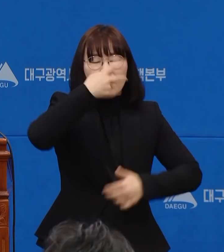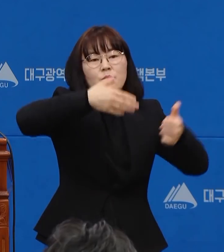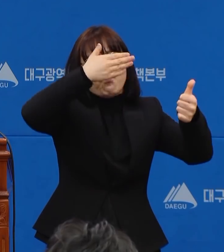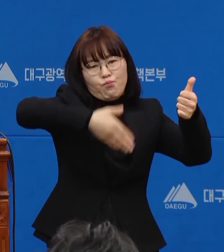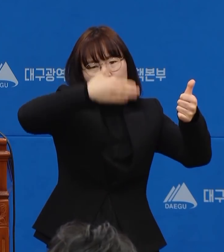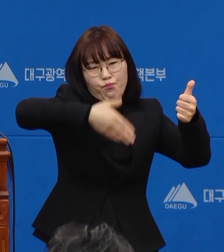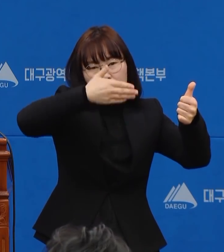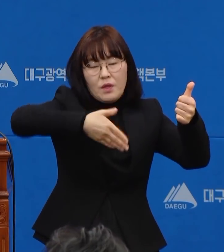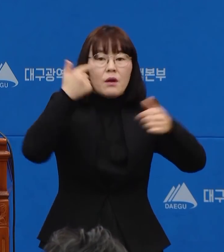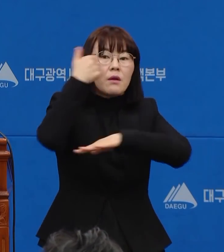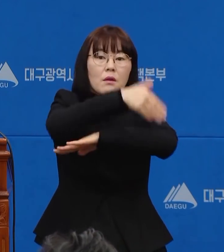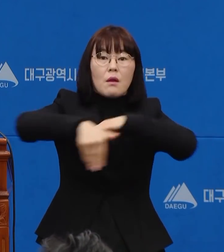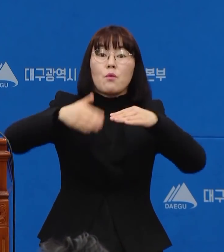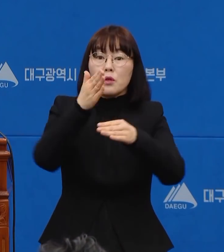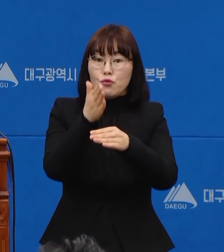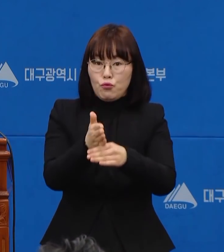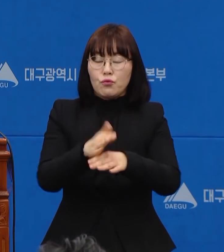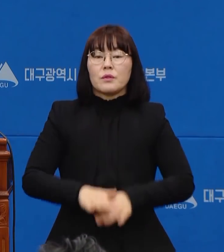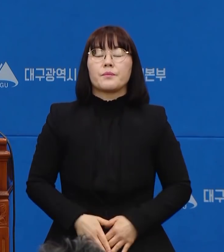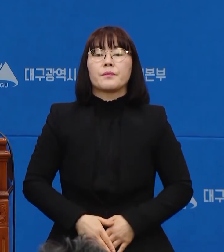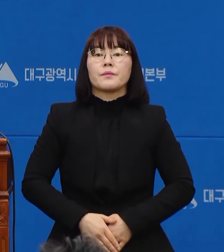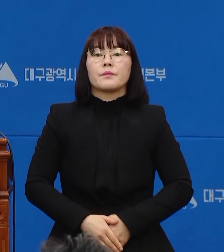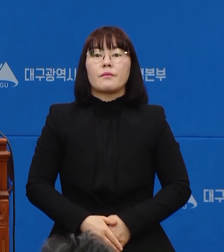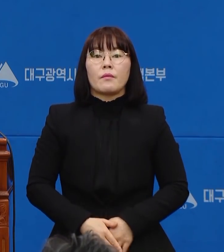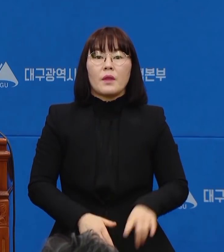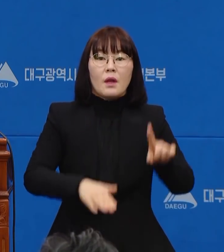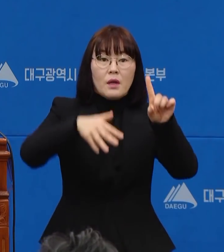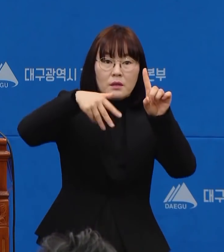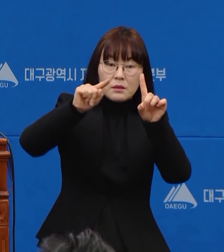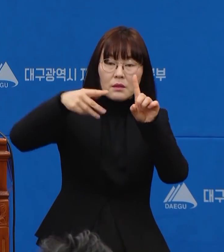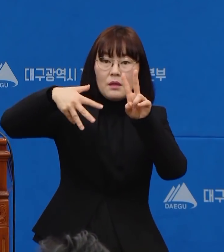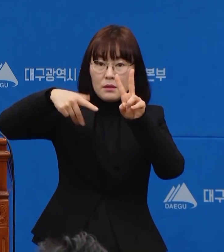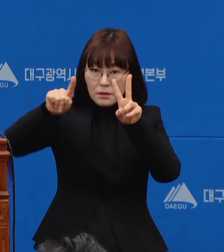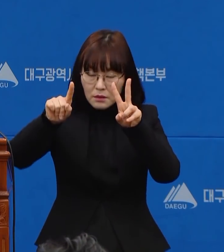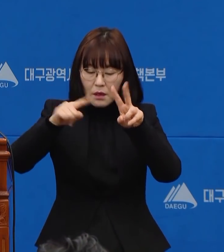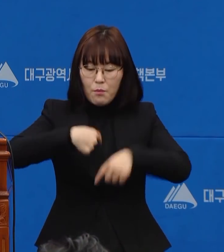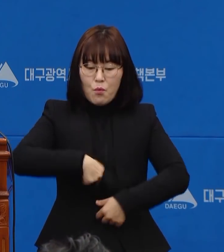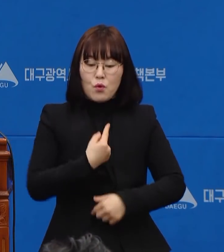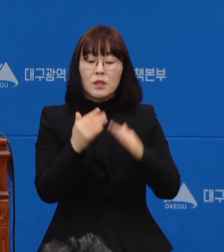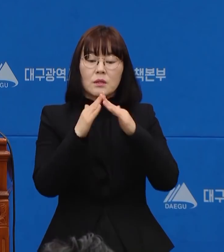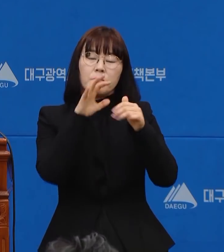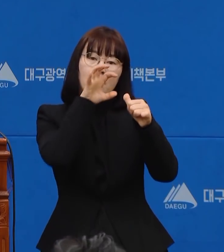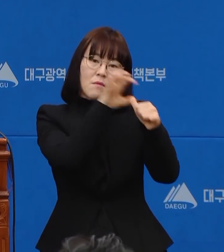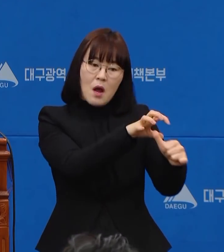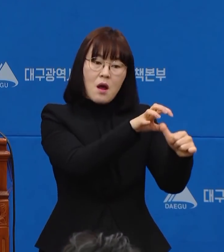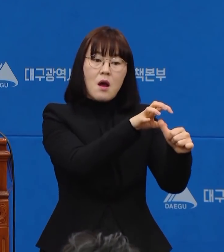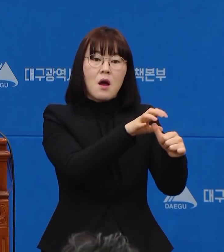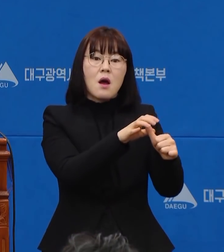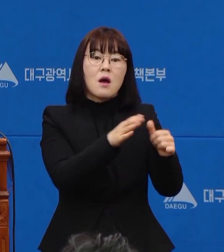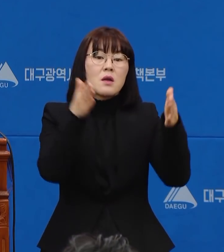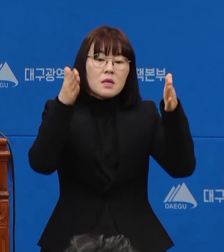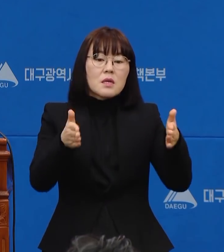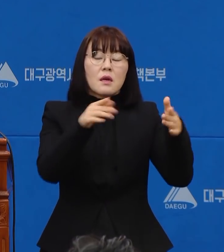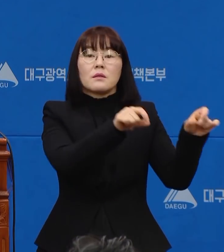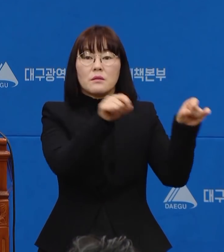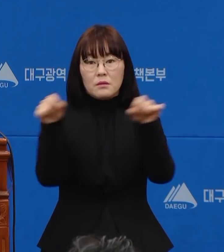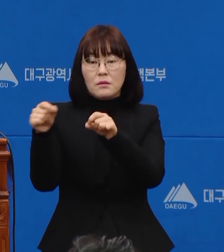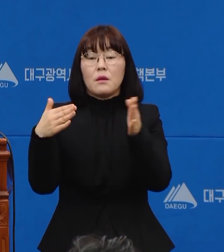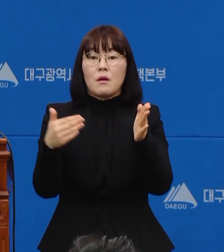동요하겠습니다. 이분들은 두 차례에 걸쳐서 자가격리 기간을 연장한 분들입니다.